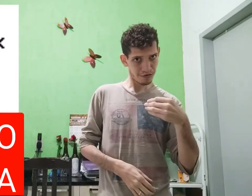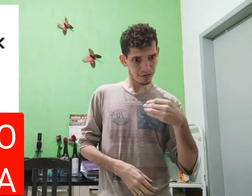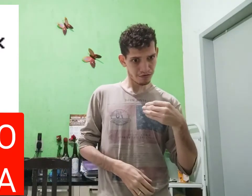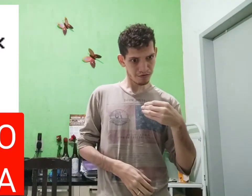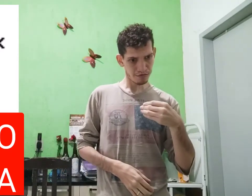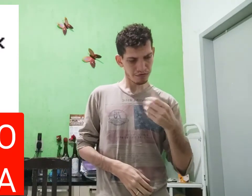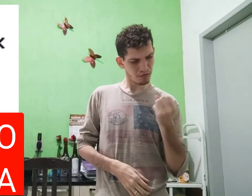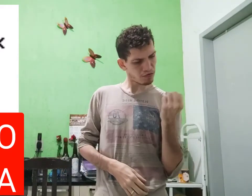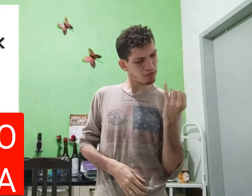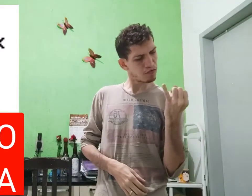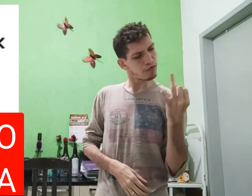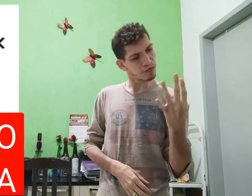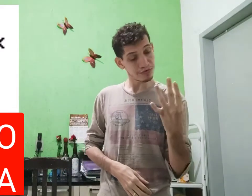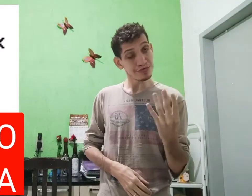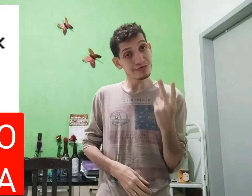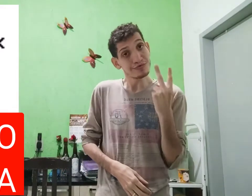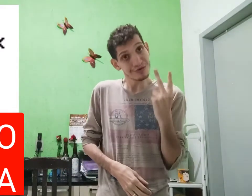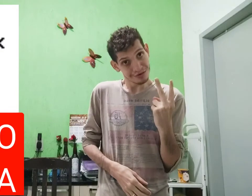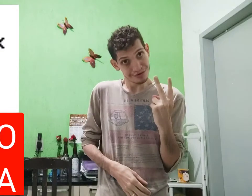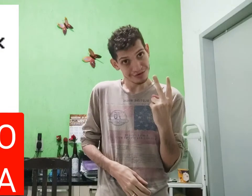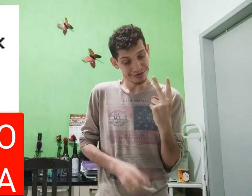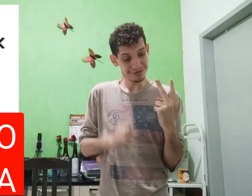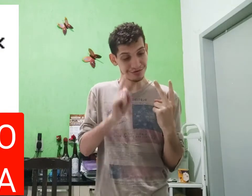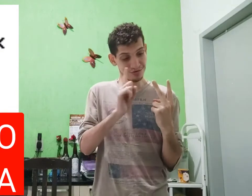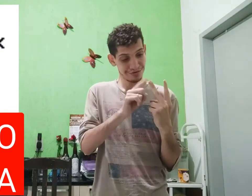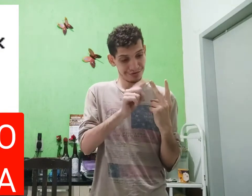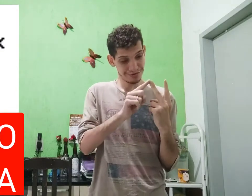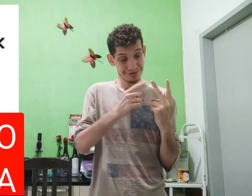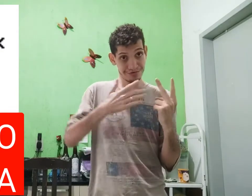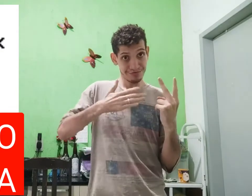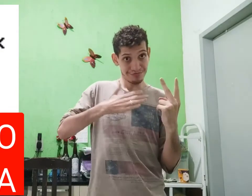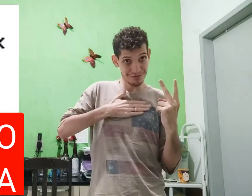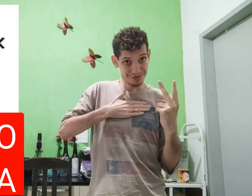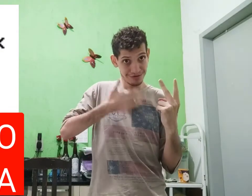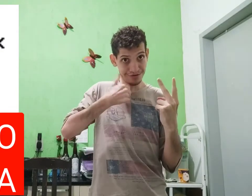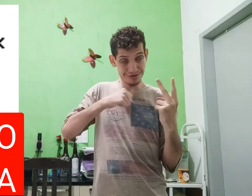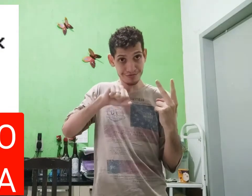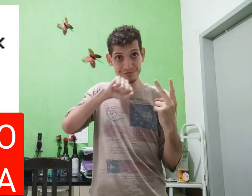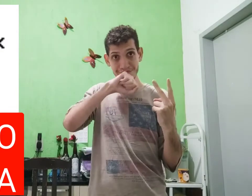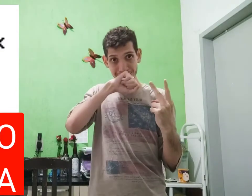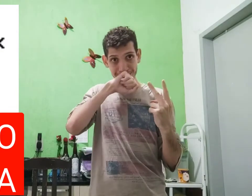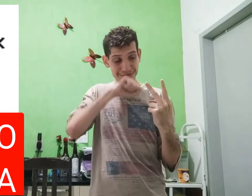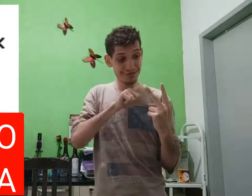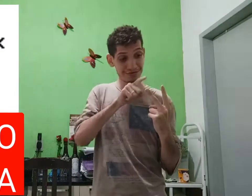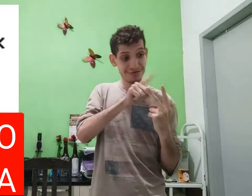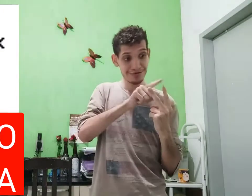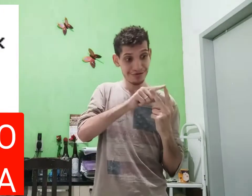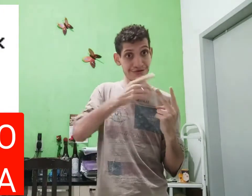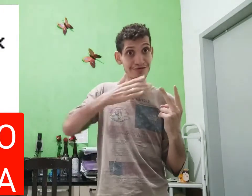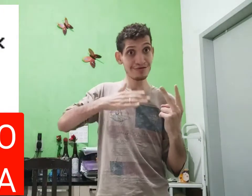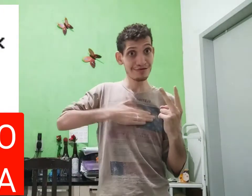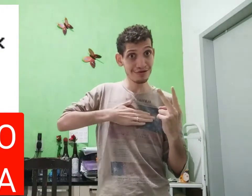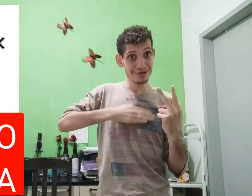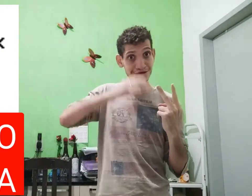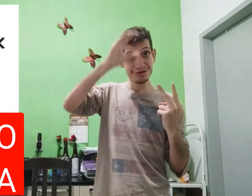tá lá, milho, quantos, dois, primeiro, minha mãe, segundo,